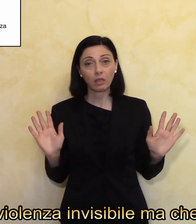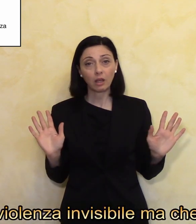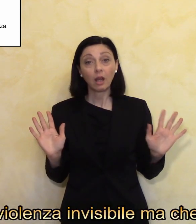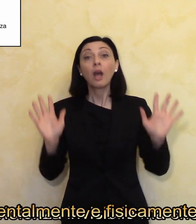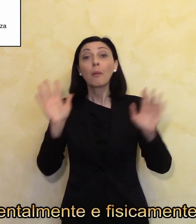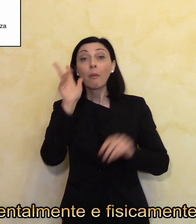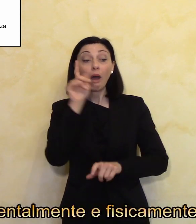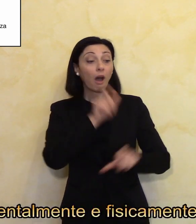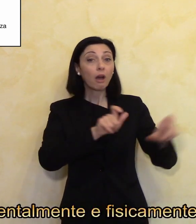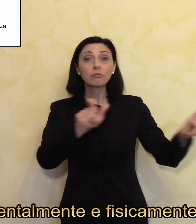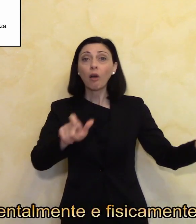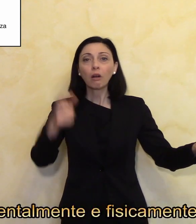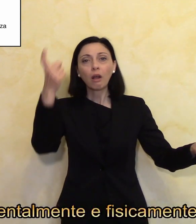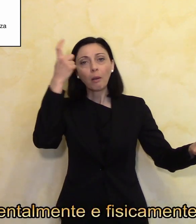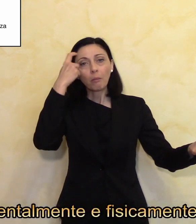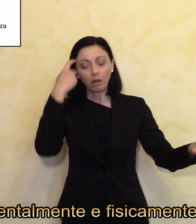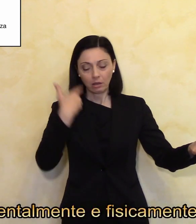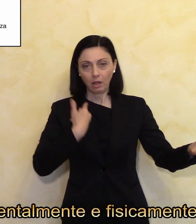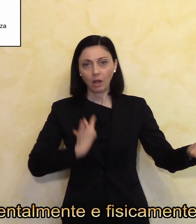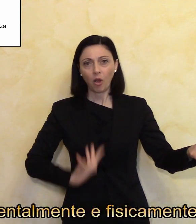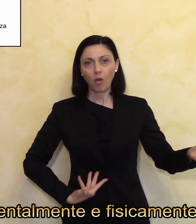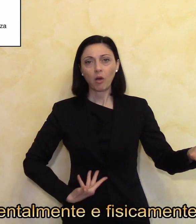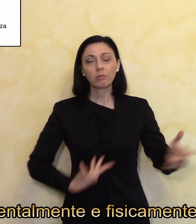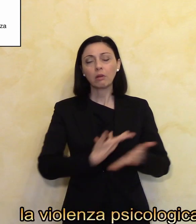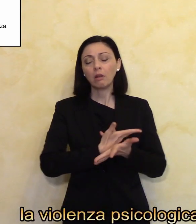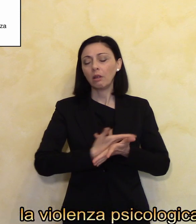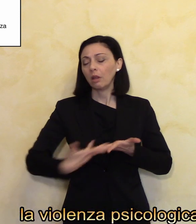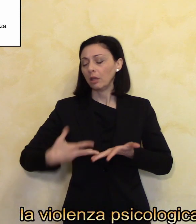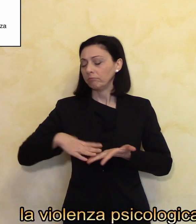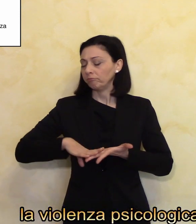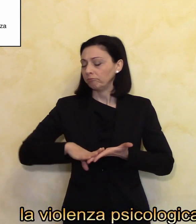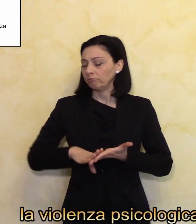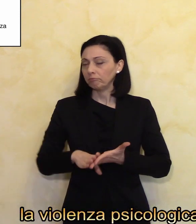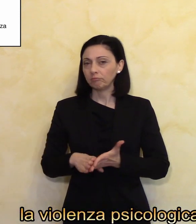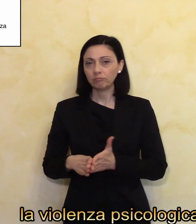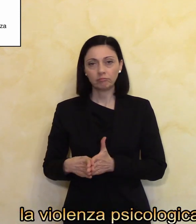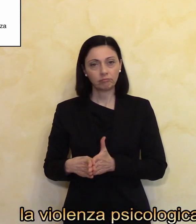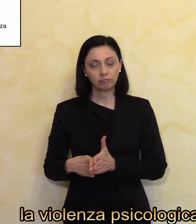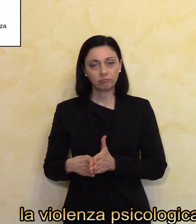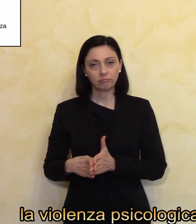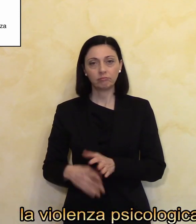a distruggere mentalmente e fisicamente una donna. La violenza psicologica.